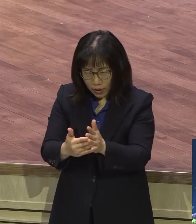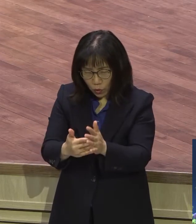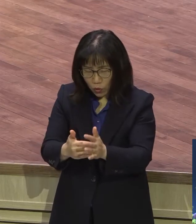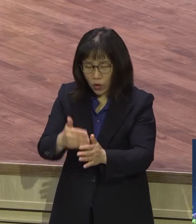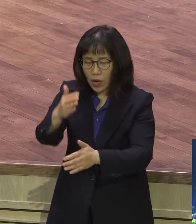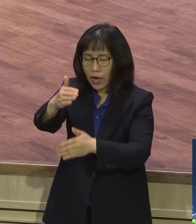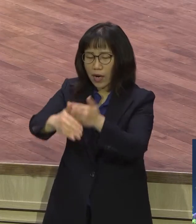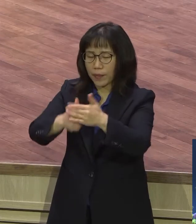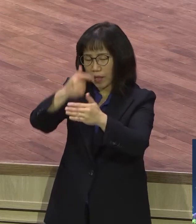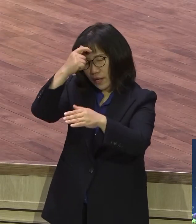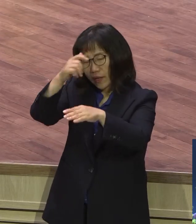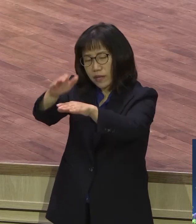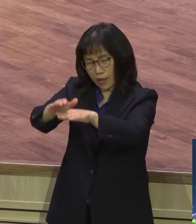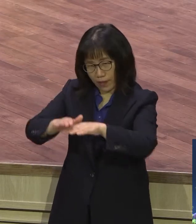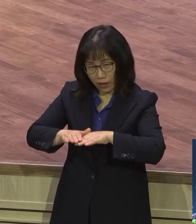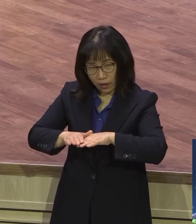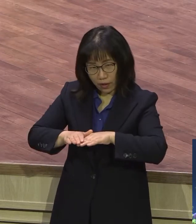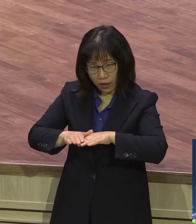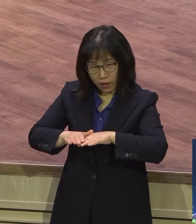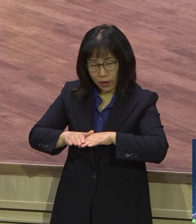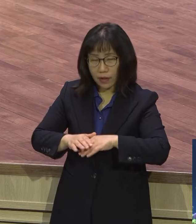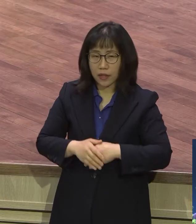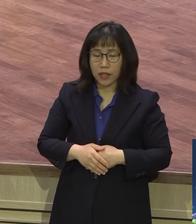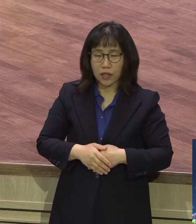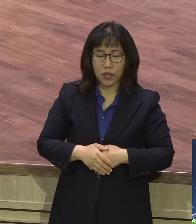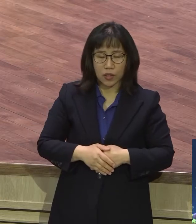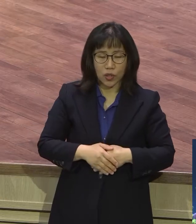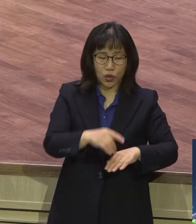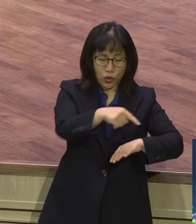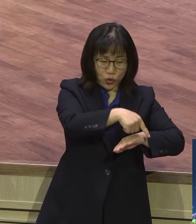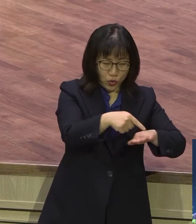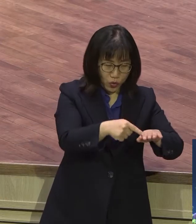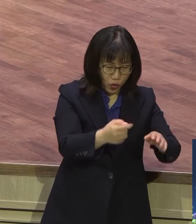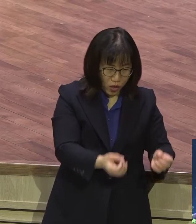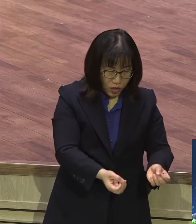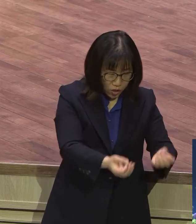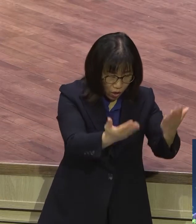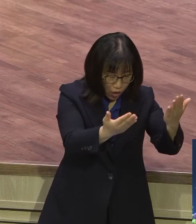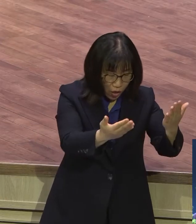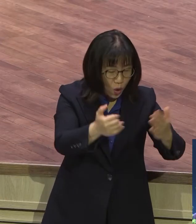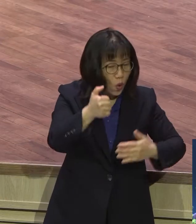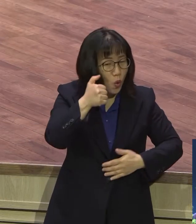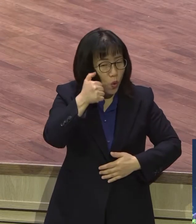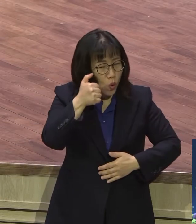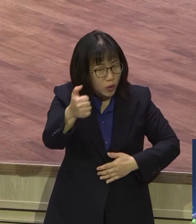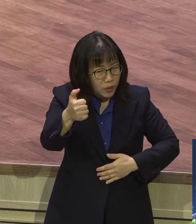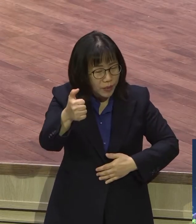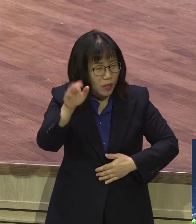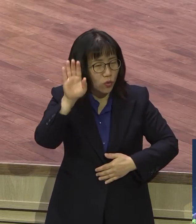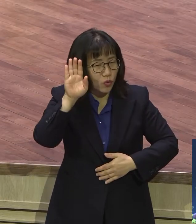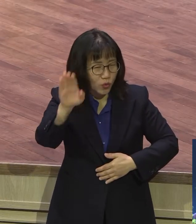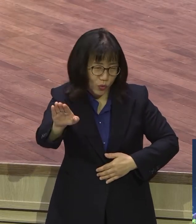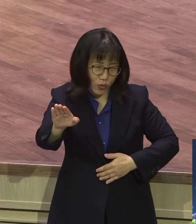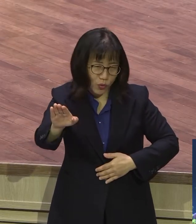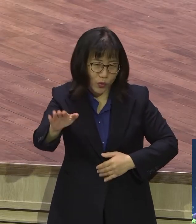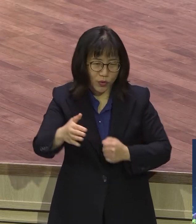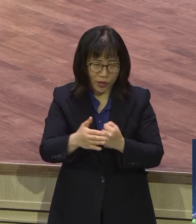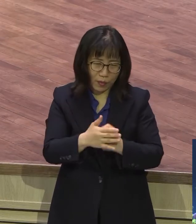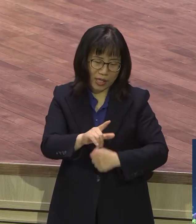6월절 후에 50일 만에 지키는 절기여서 오순절 이라고도 합니다. 또